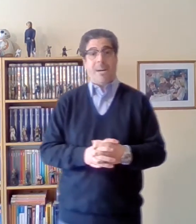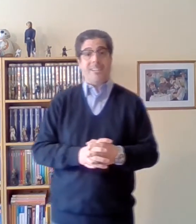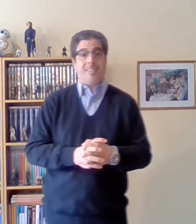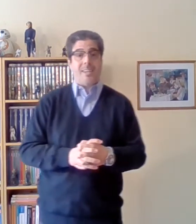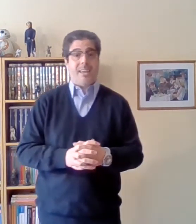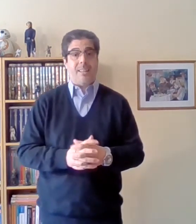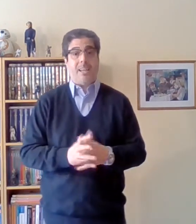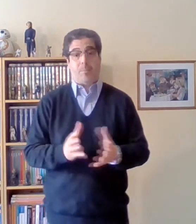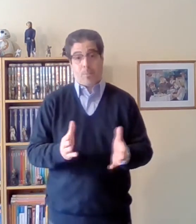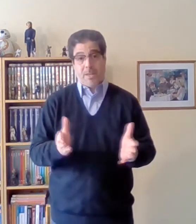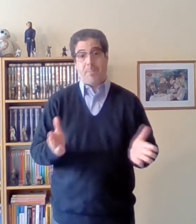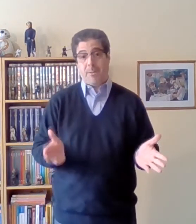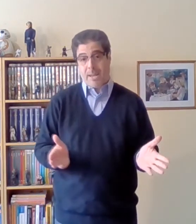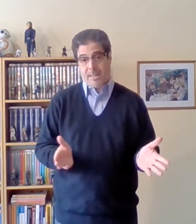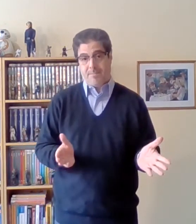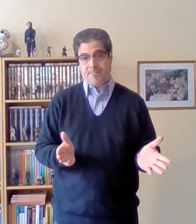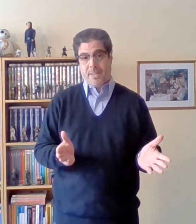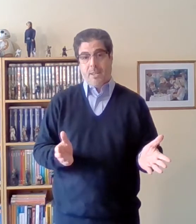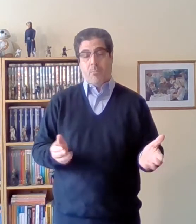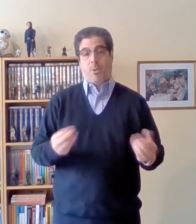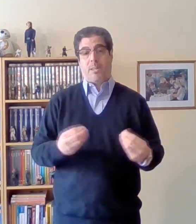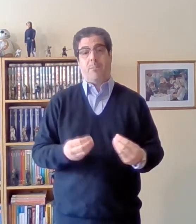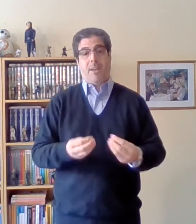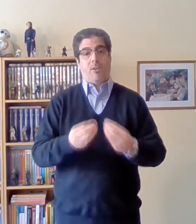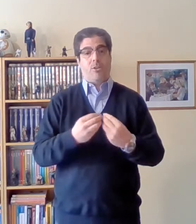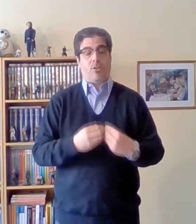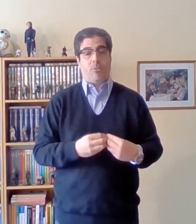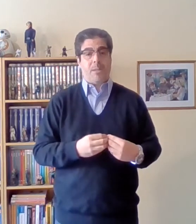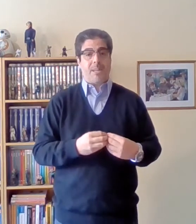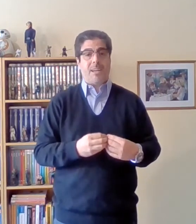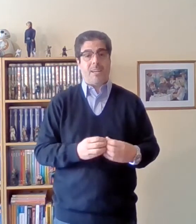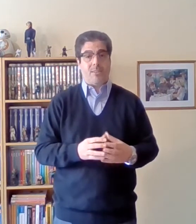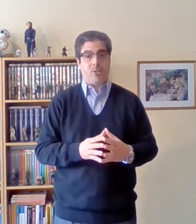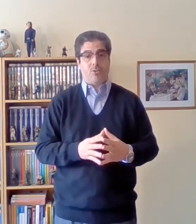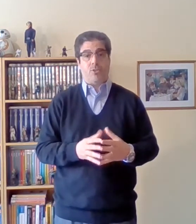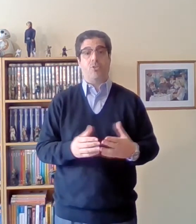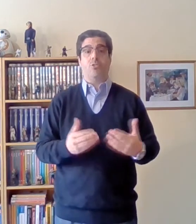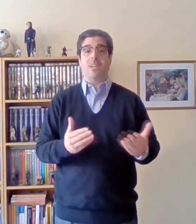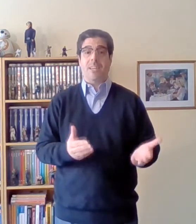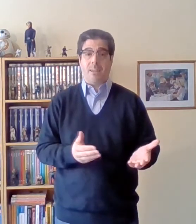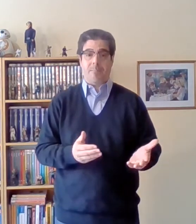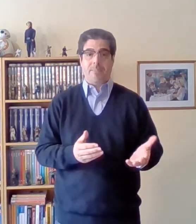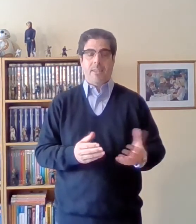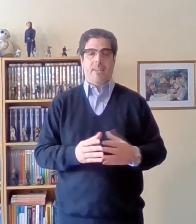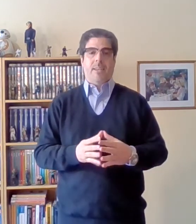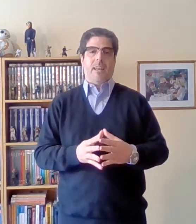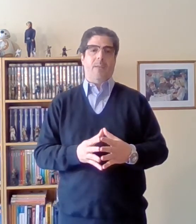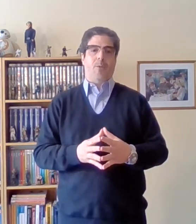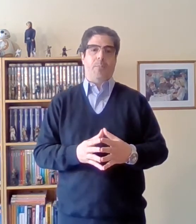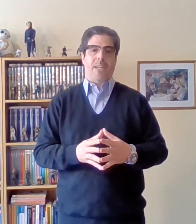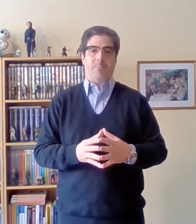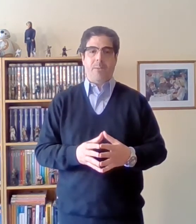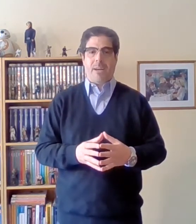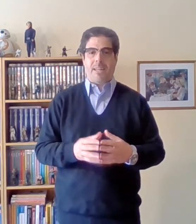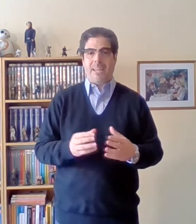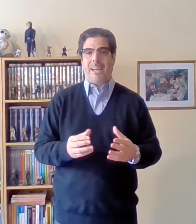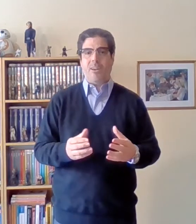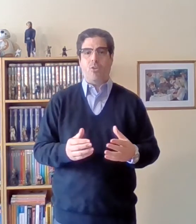a ser el de la propiedad privada, porque también los economistas clásicos sostenían que la propiedad privada era algo